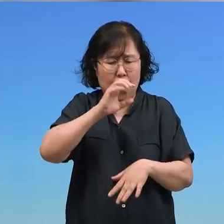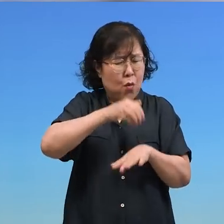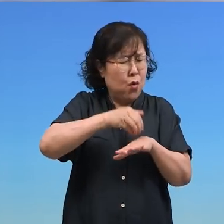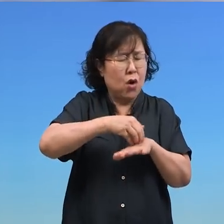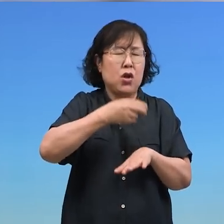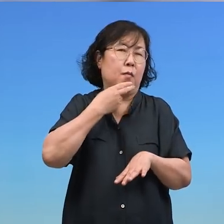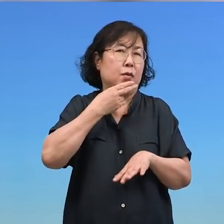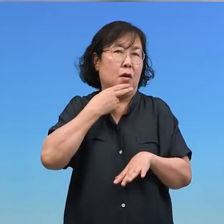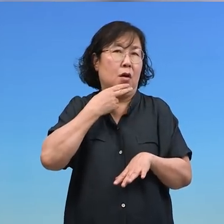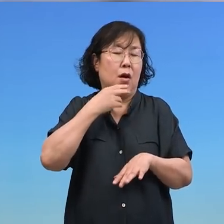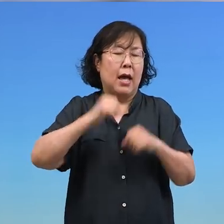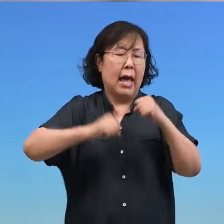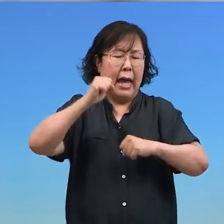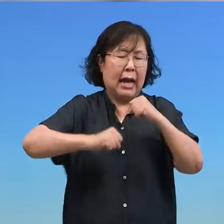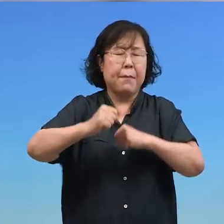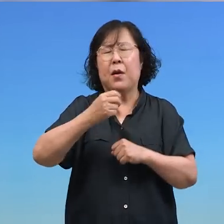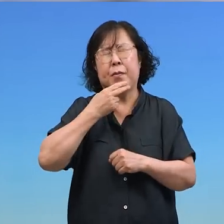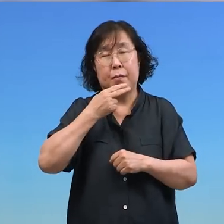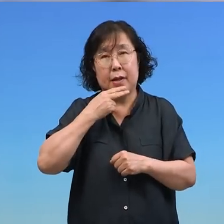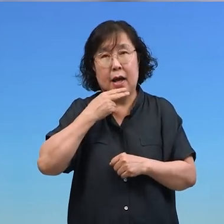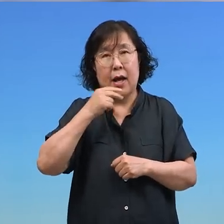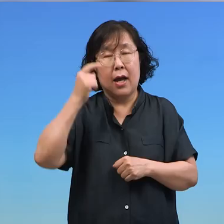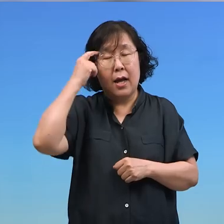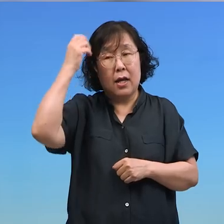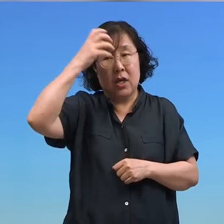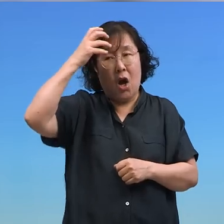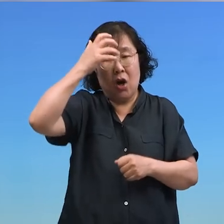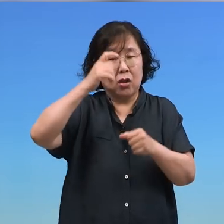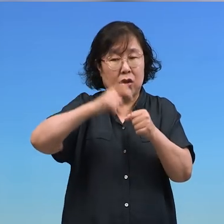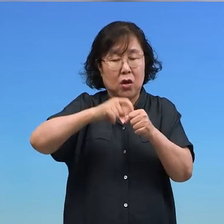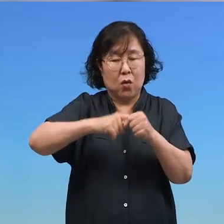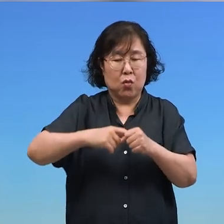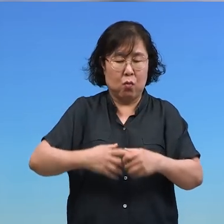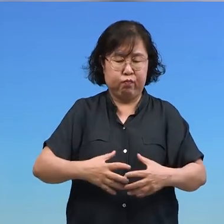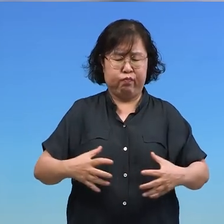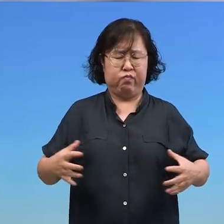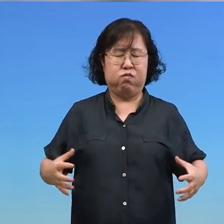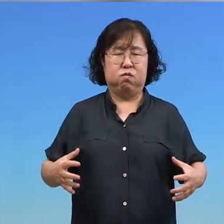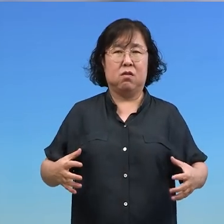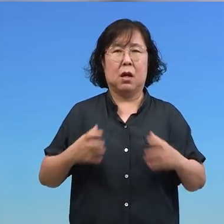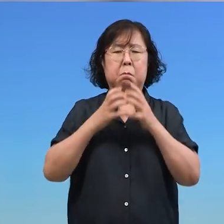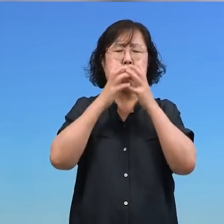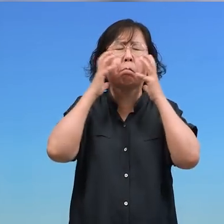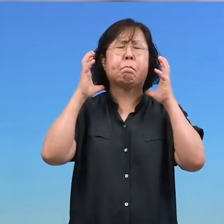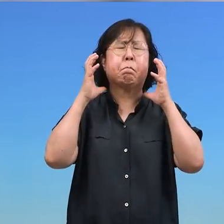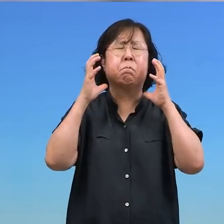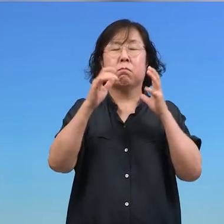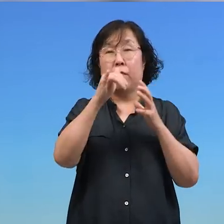비만증에 걸려가지고 저도 요즘에 계속 배가 자꾸 나와가지고